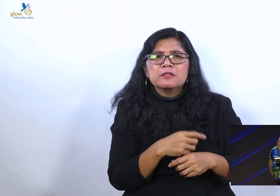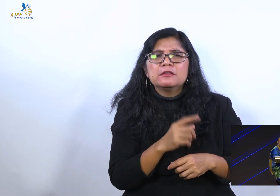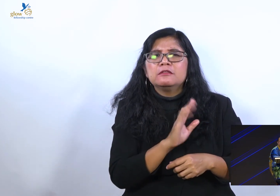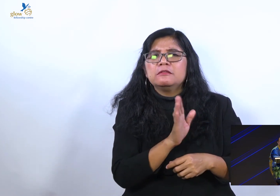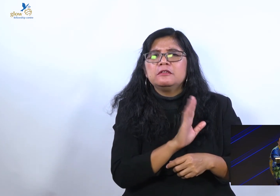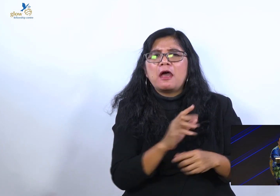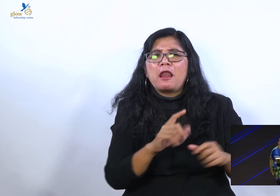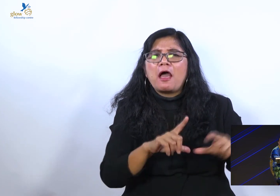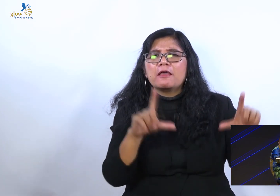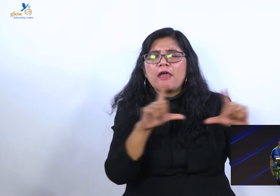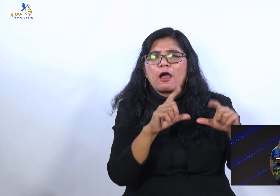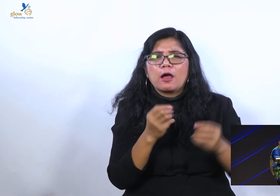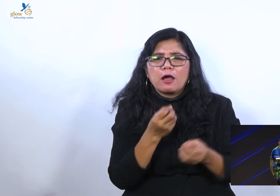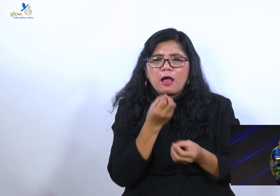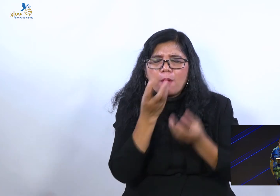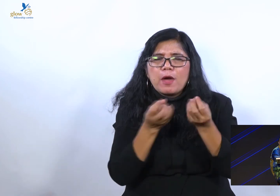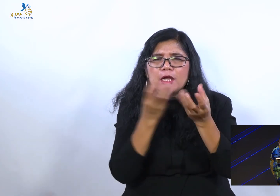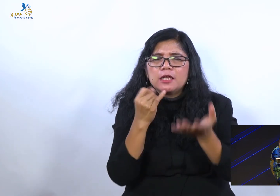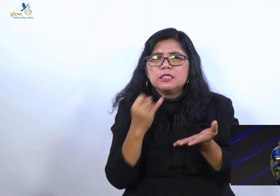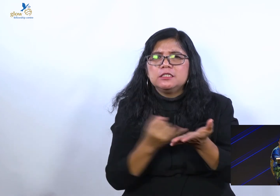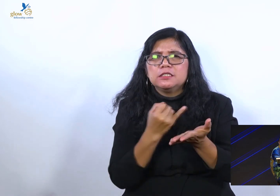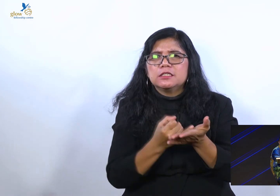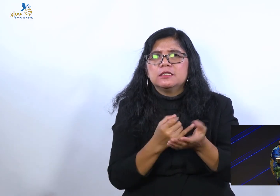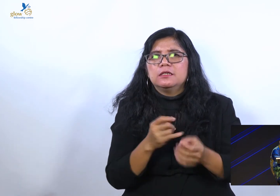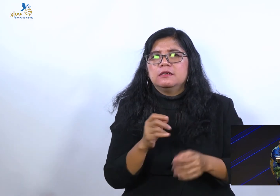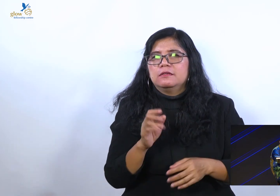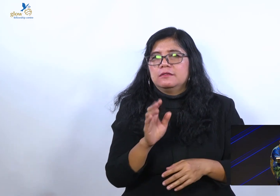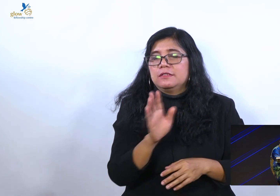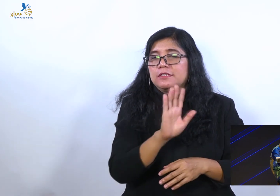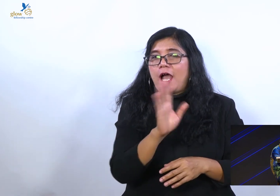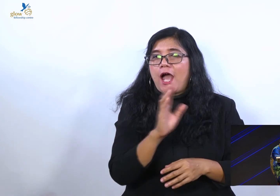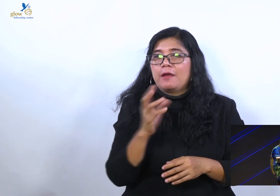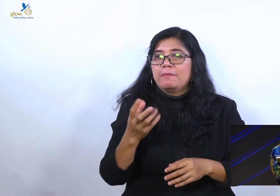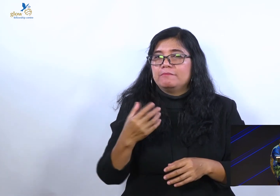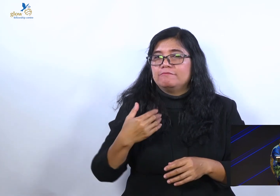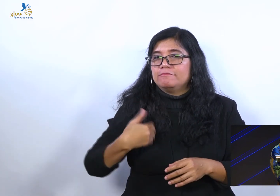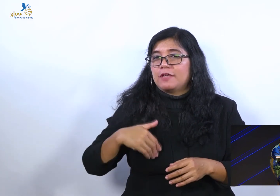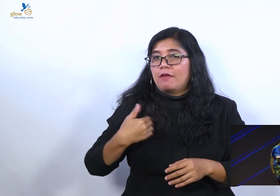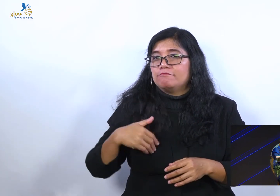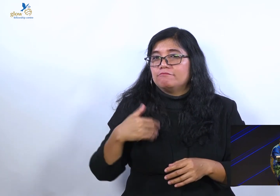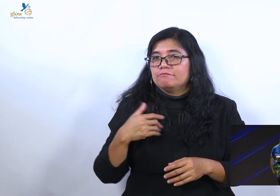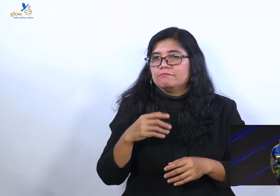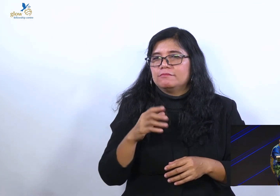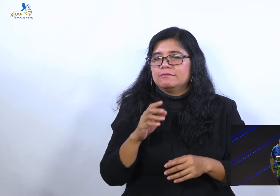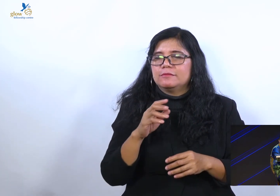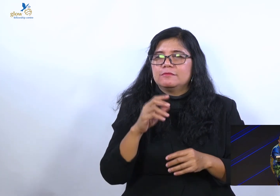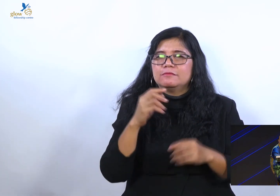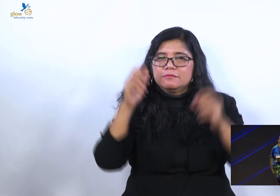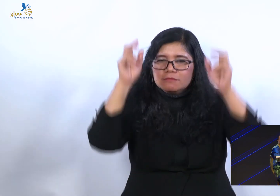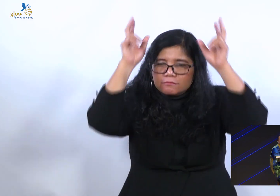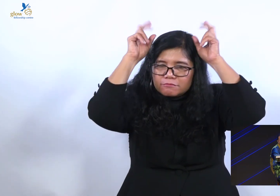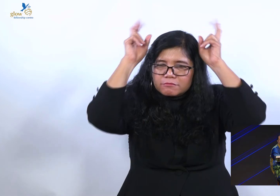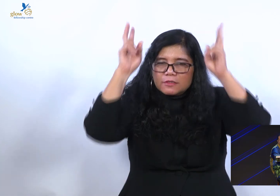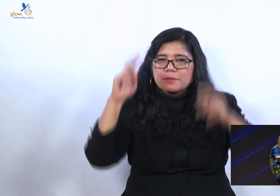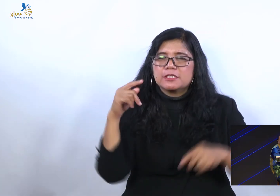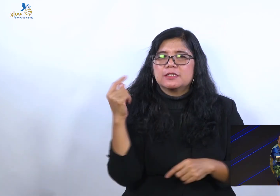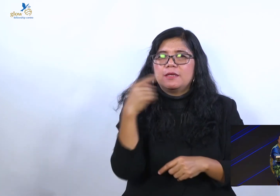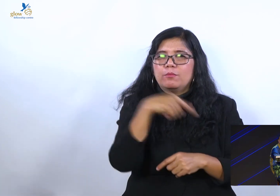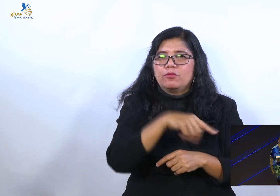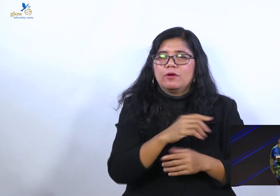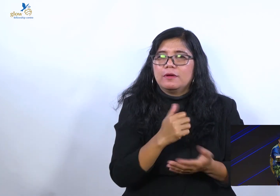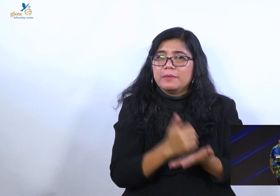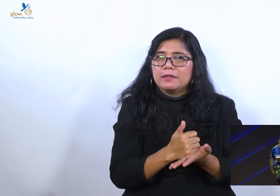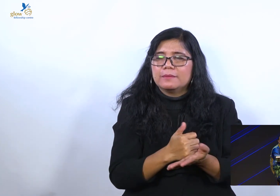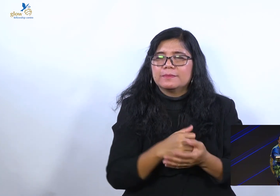Folks, I love you. Jemaat yang olehnya Tuhan percayakan, saya gembalakan meskipun melalui online ini. Dimanapun sudah